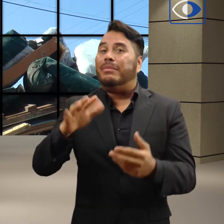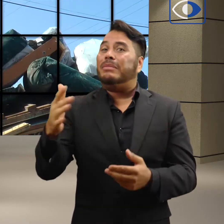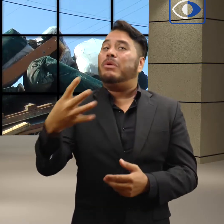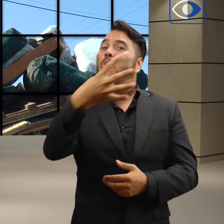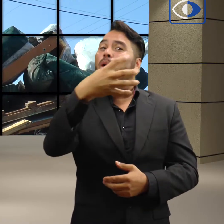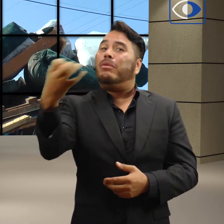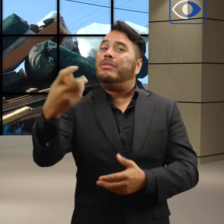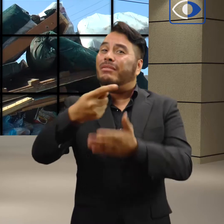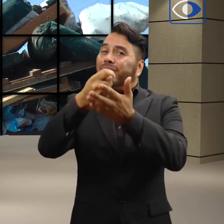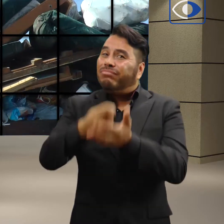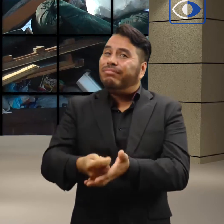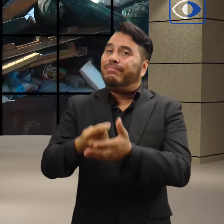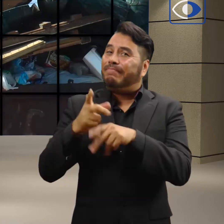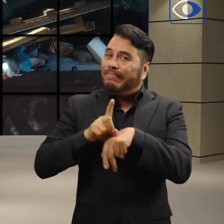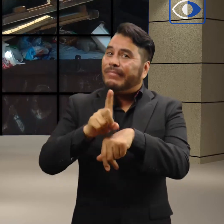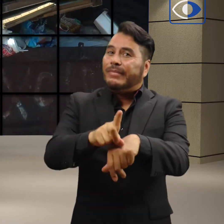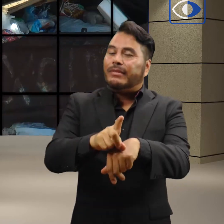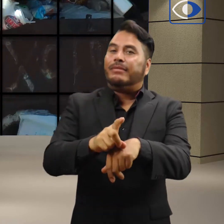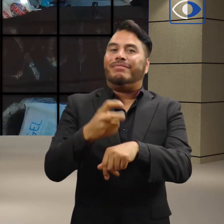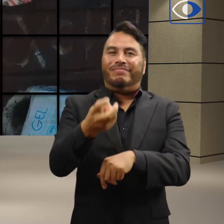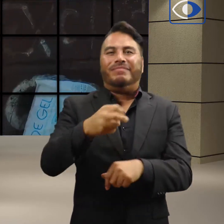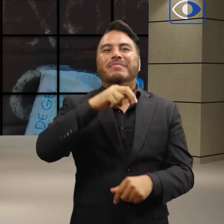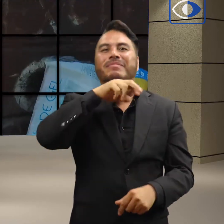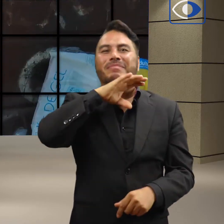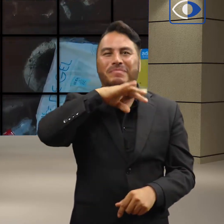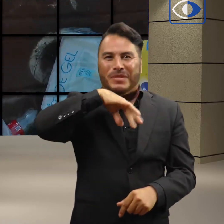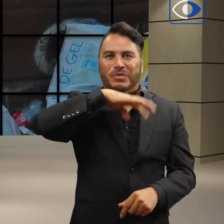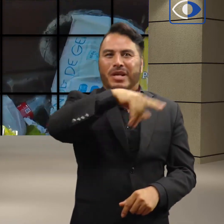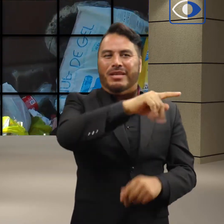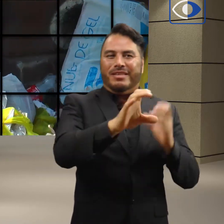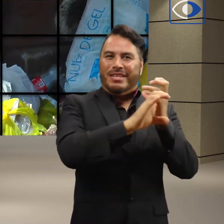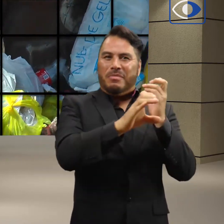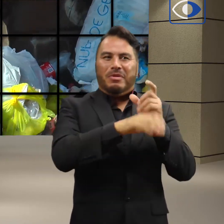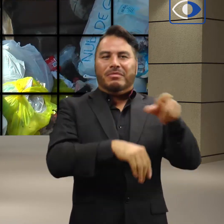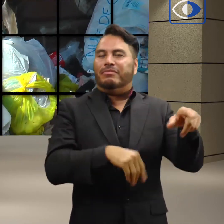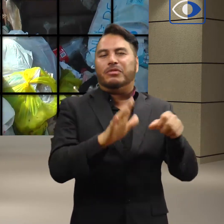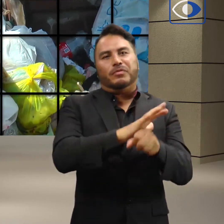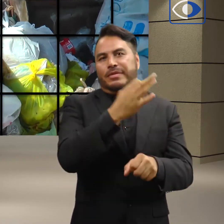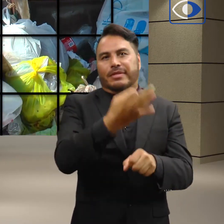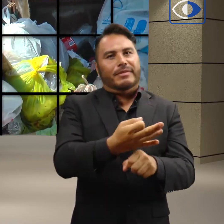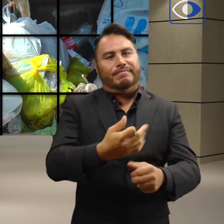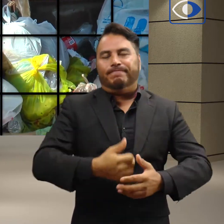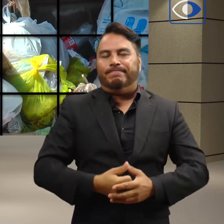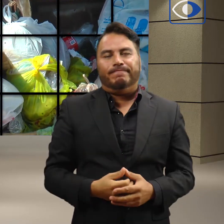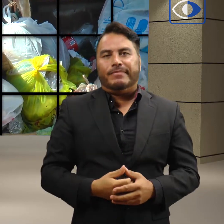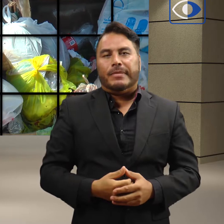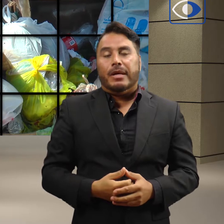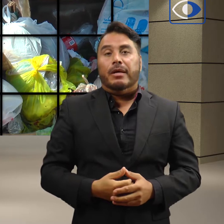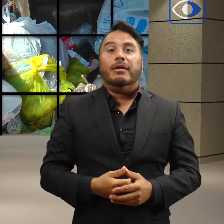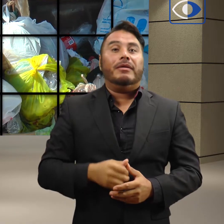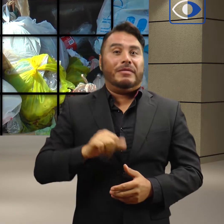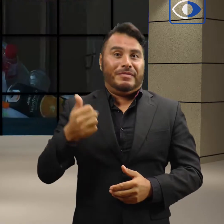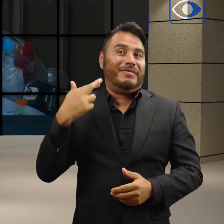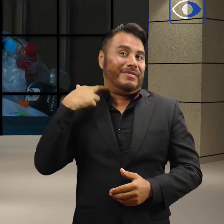diariamente, por lo que el personal y equipo disponible ha sido insuficiente. Por su parte, el regidor Cristian Vázquez